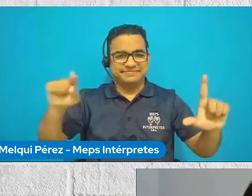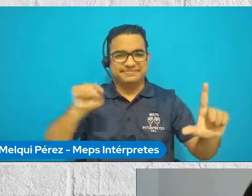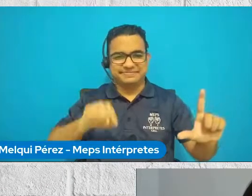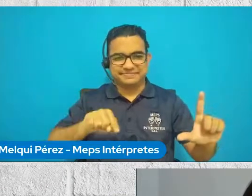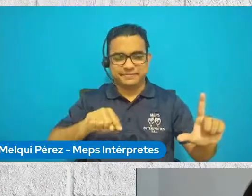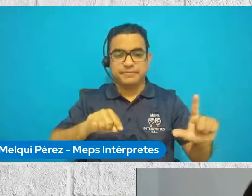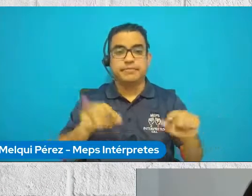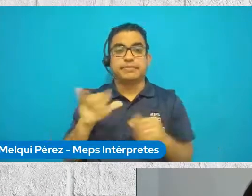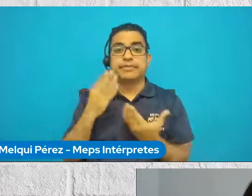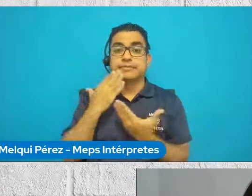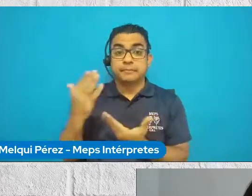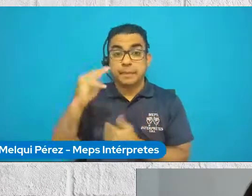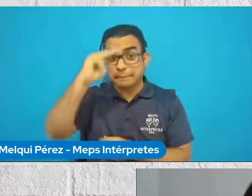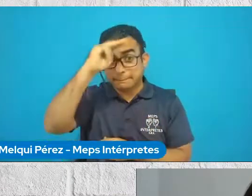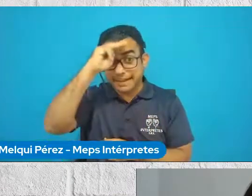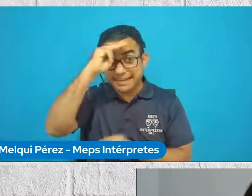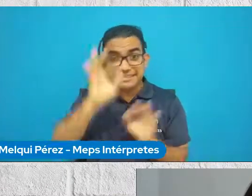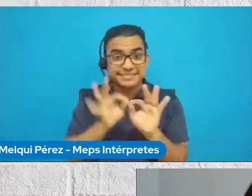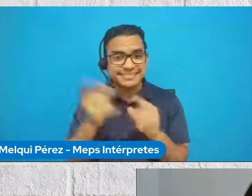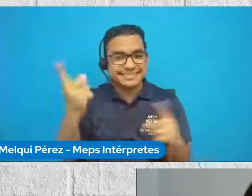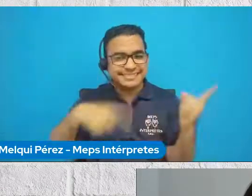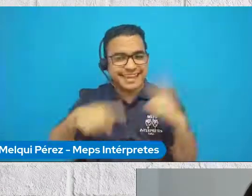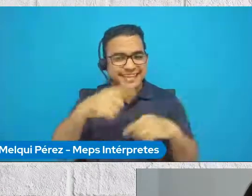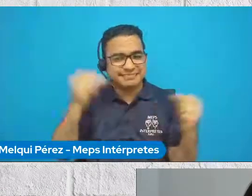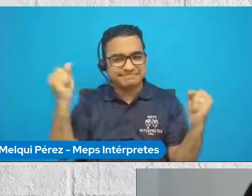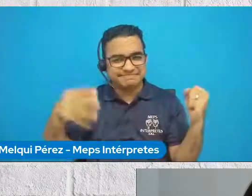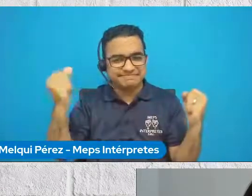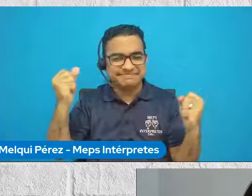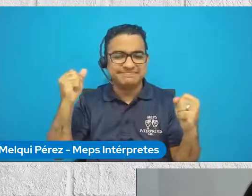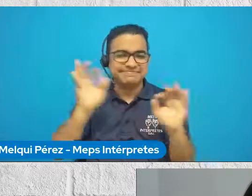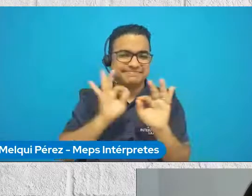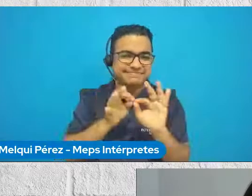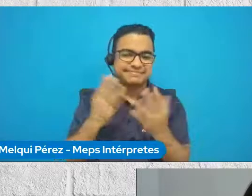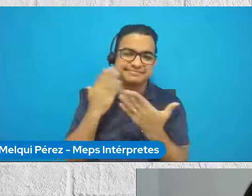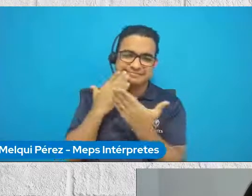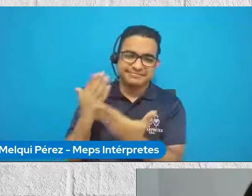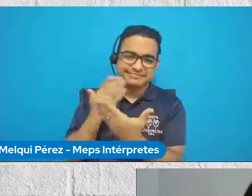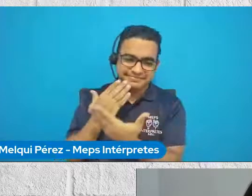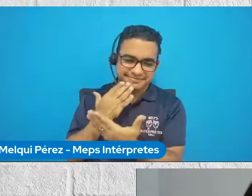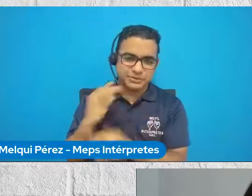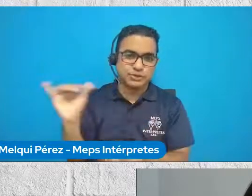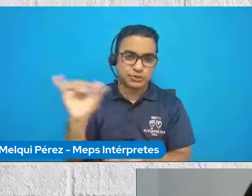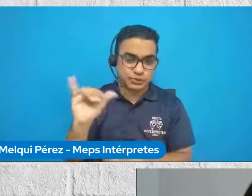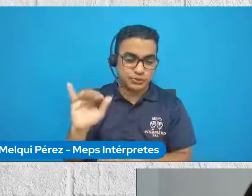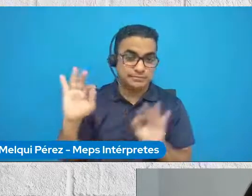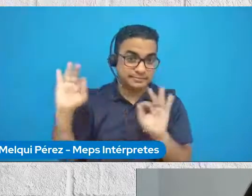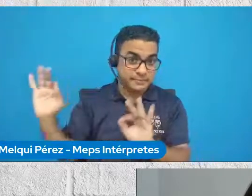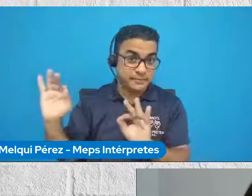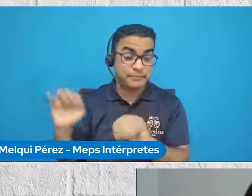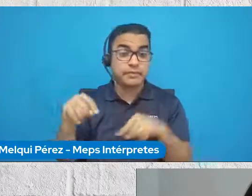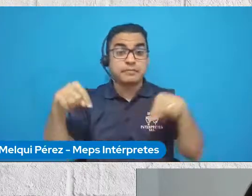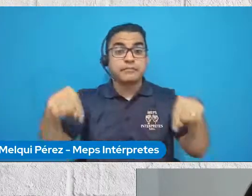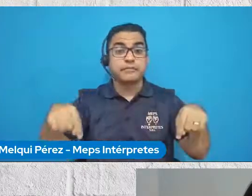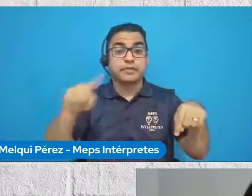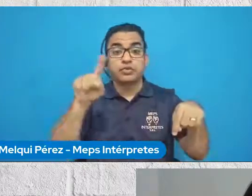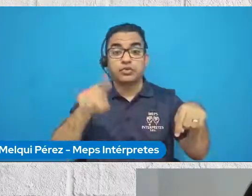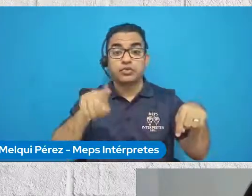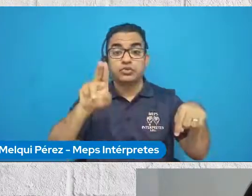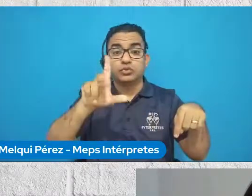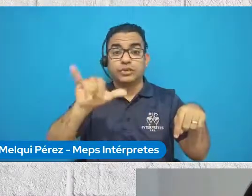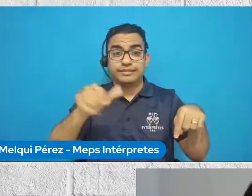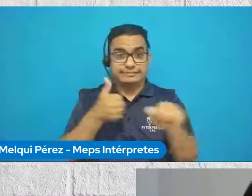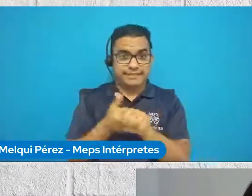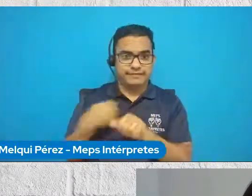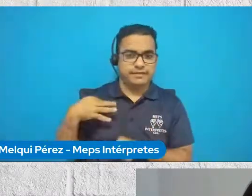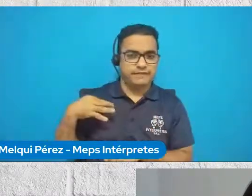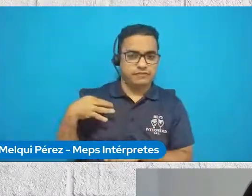doy las gracias a Melky, que nos acompaña, como siempre, en la interpretación en lengua de señas. Zuli es voluntaria, ha sido